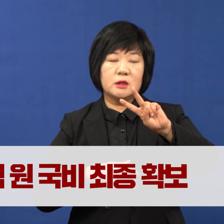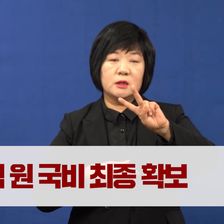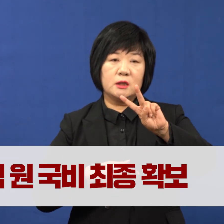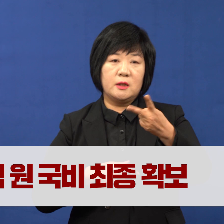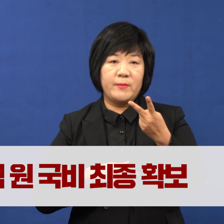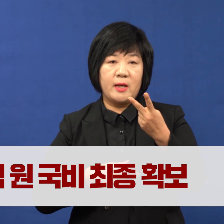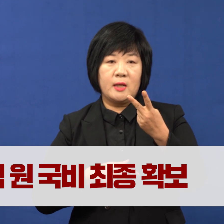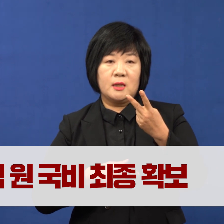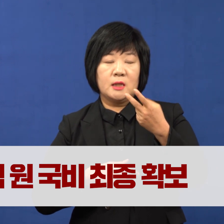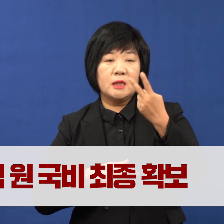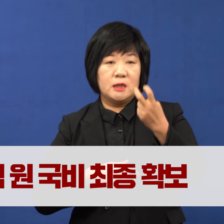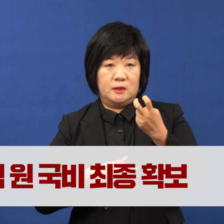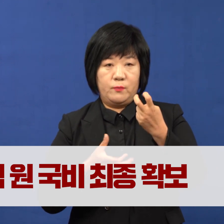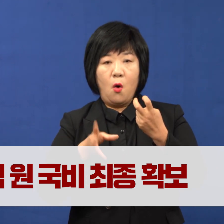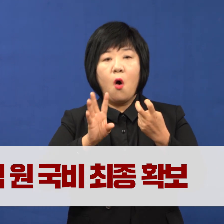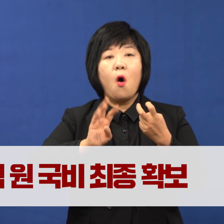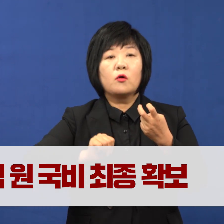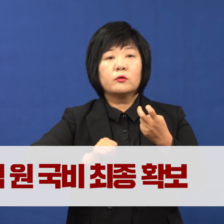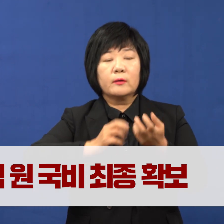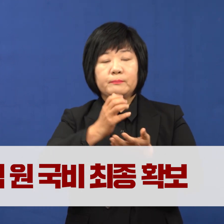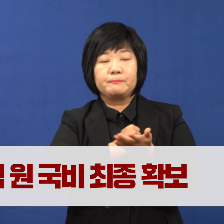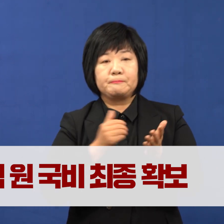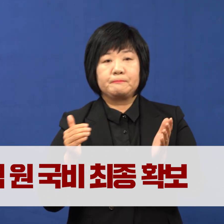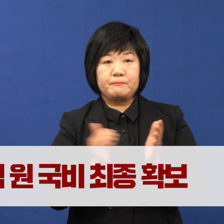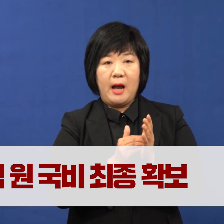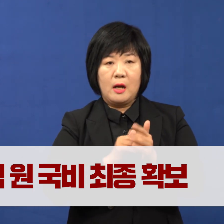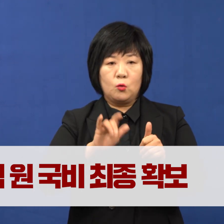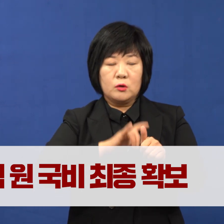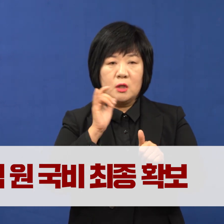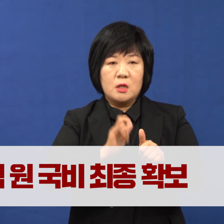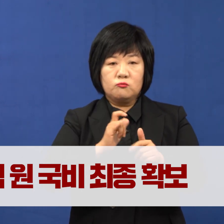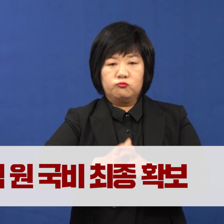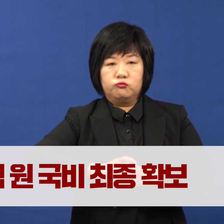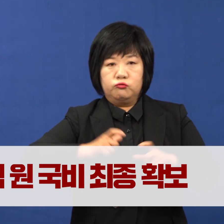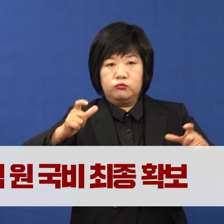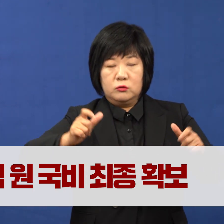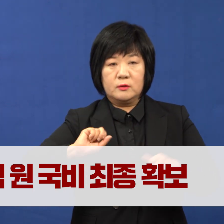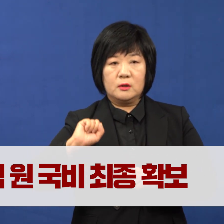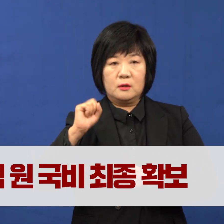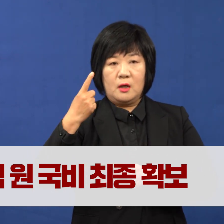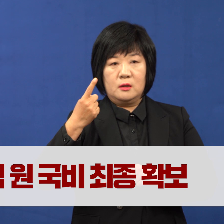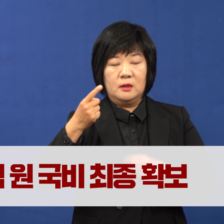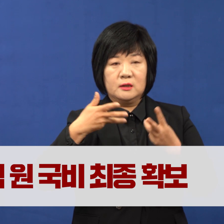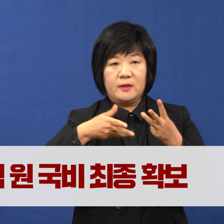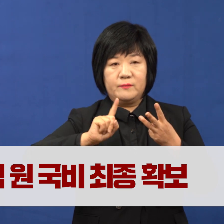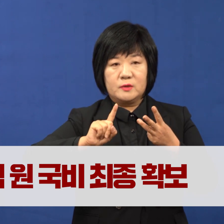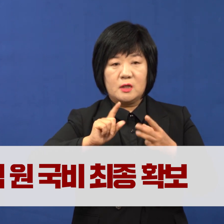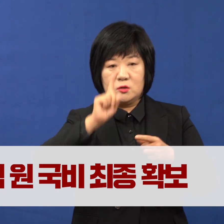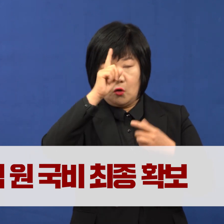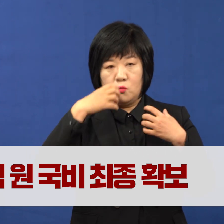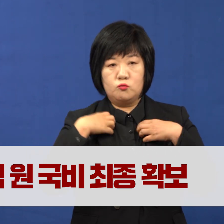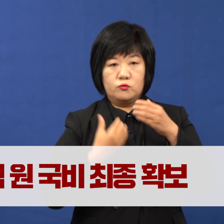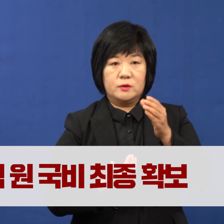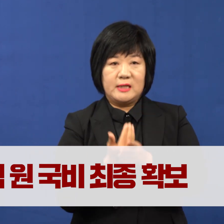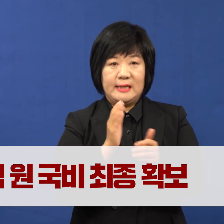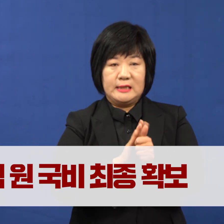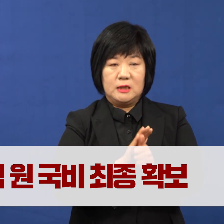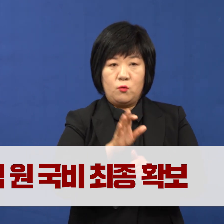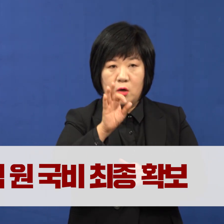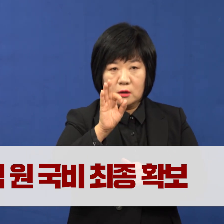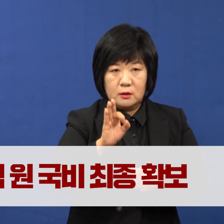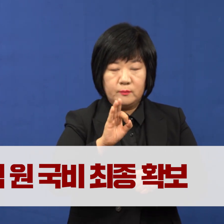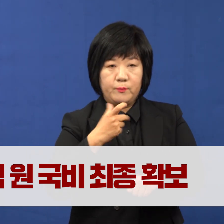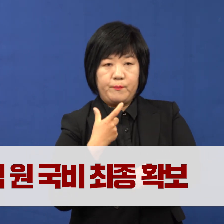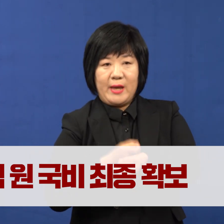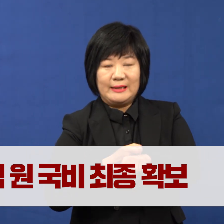국비를 최종 확보했습니다. 이는 코로나19 확산에 따른 제3차 정부재난지원금과 백신